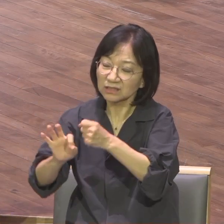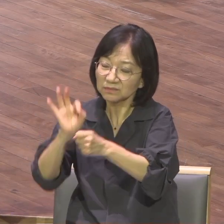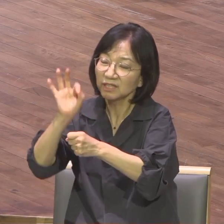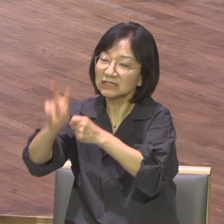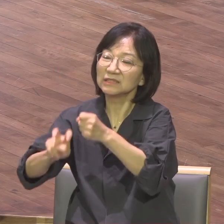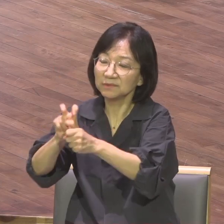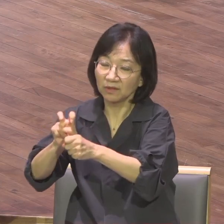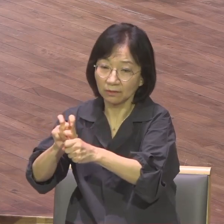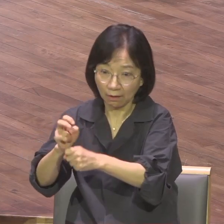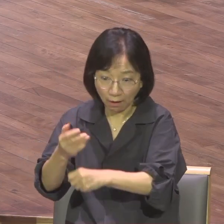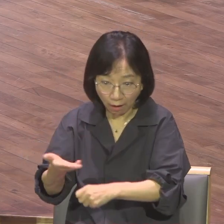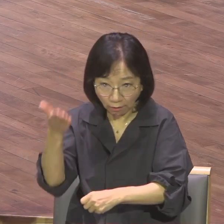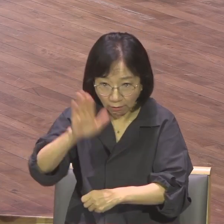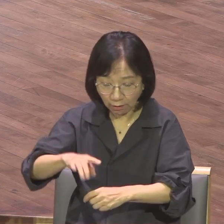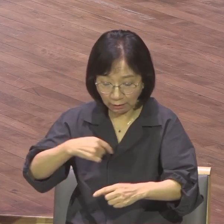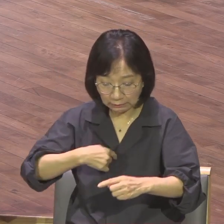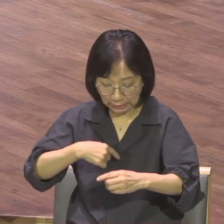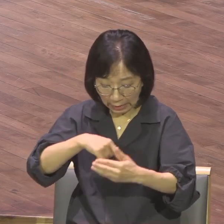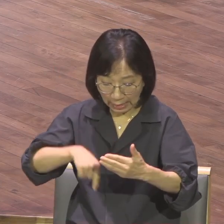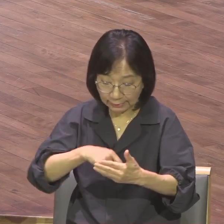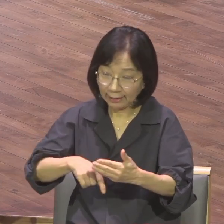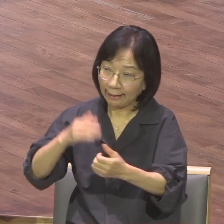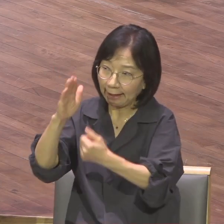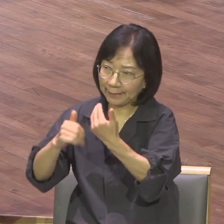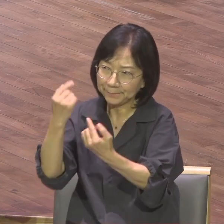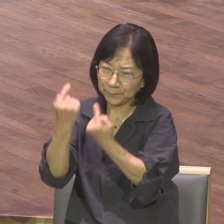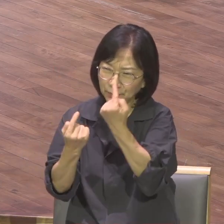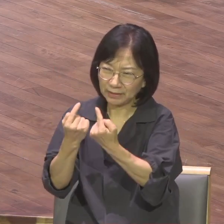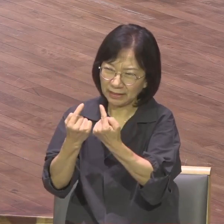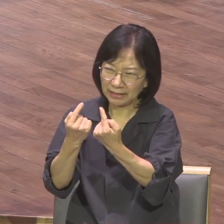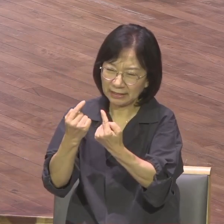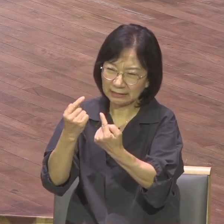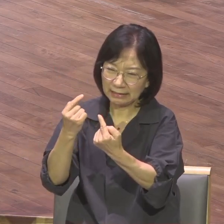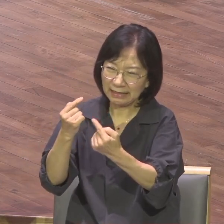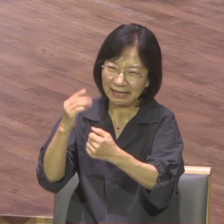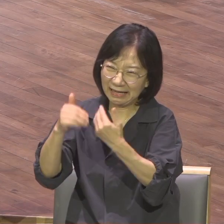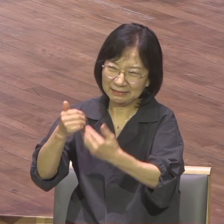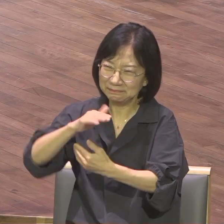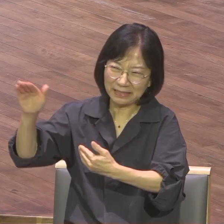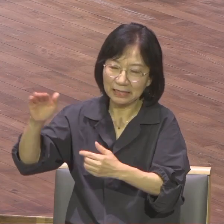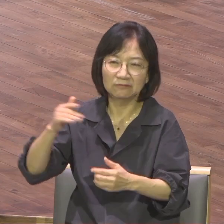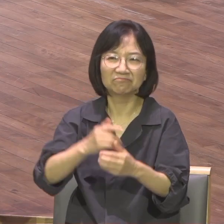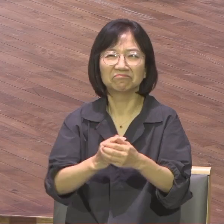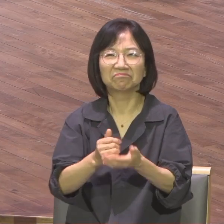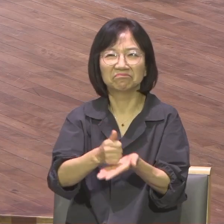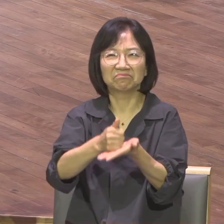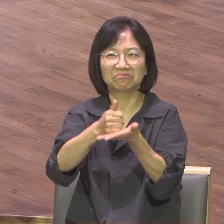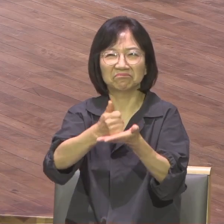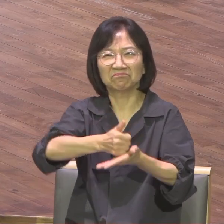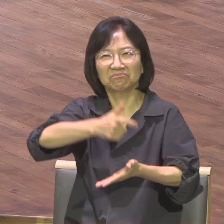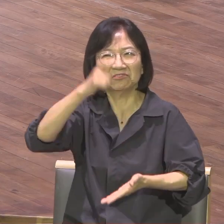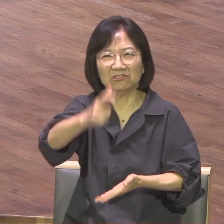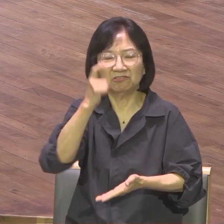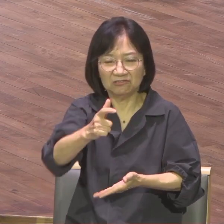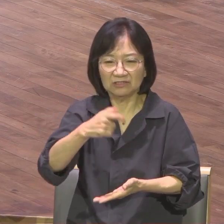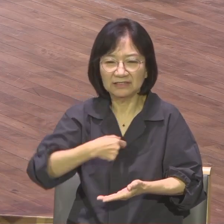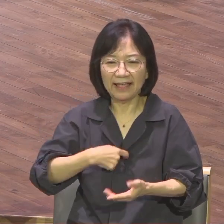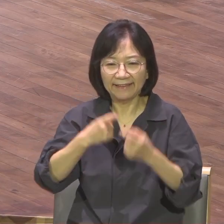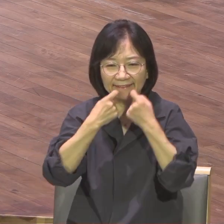불구하고 내 안에 하나님보다 더 높아져 있는 그리스도보다 더 높아져 있는 강한 경고한 진이 내 안에 있다는 겁니다.